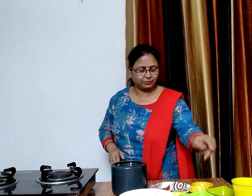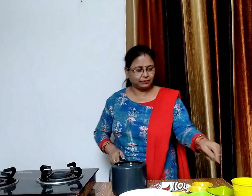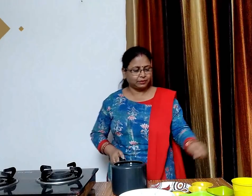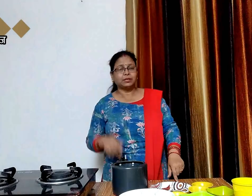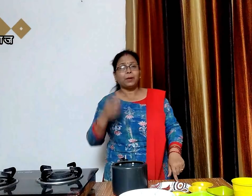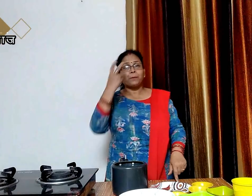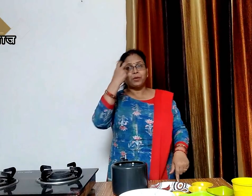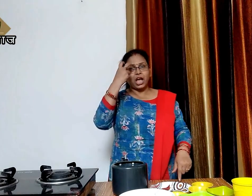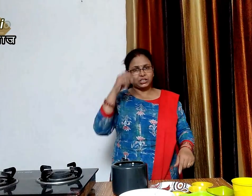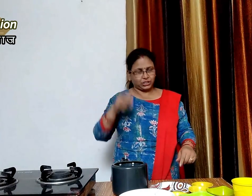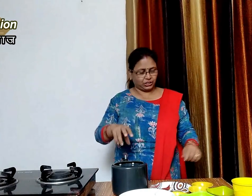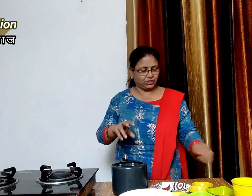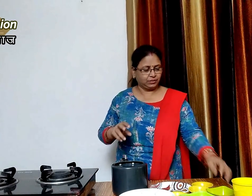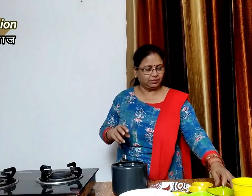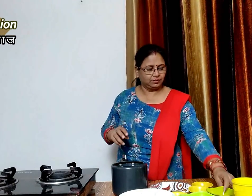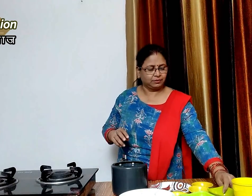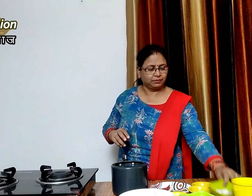अब इसमें एक कटा हुआ प्यास